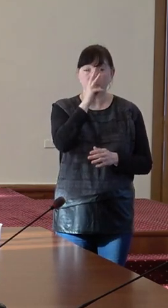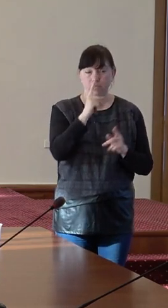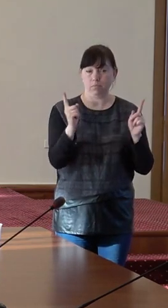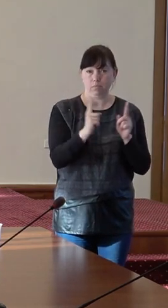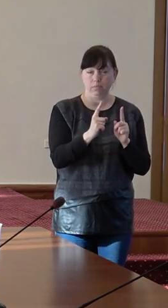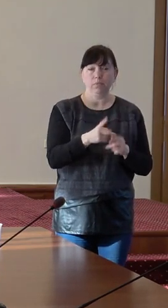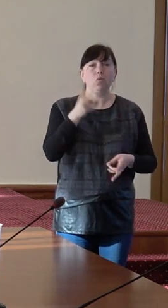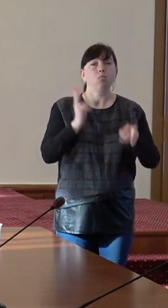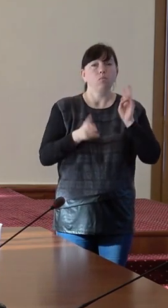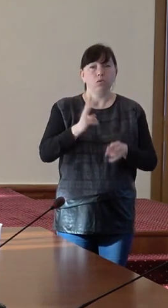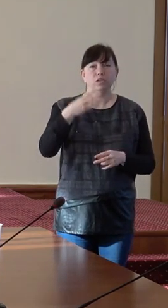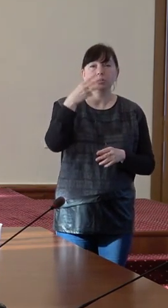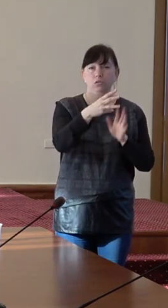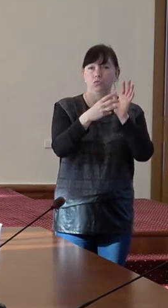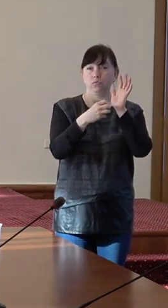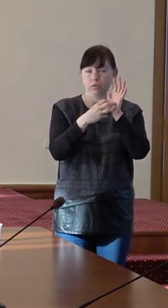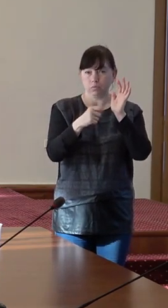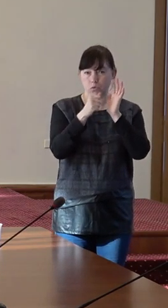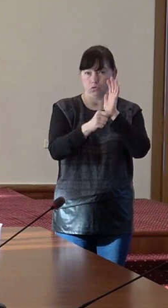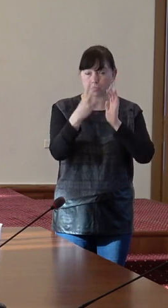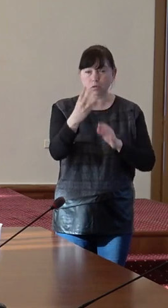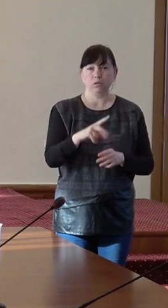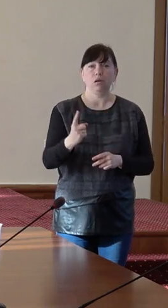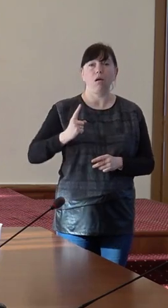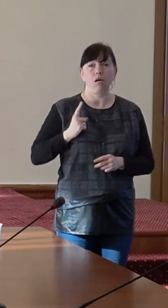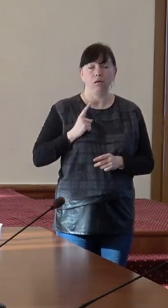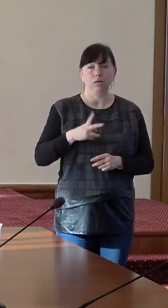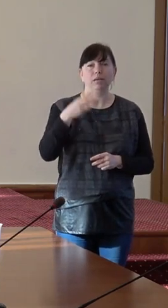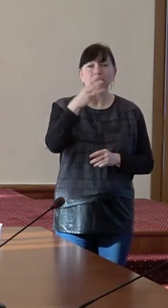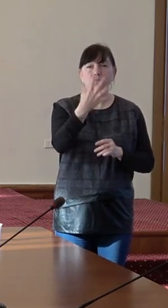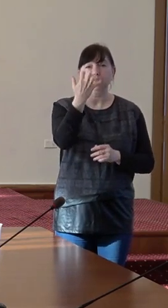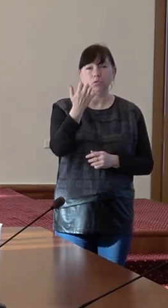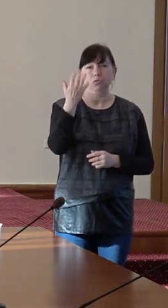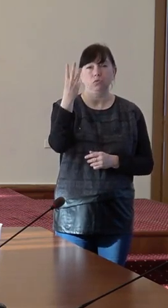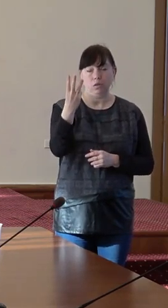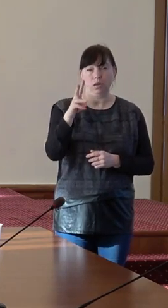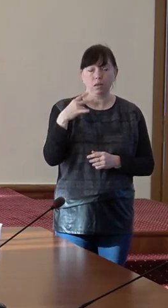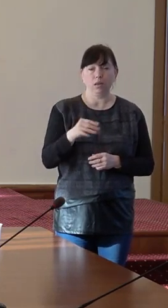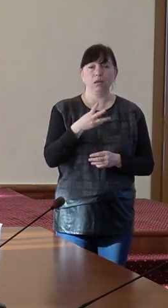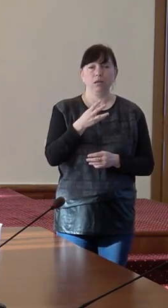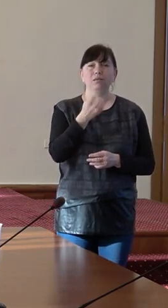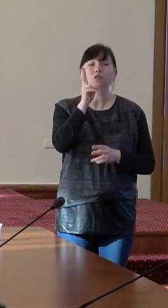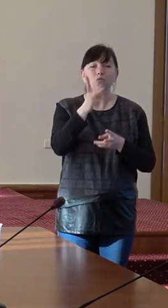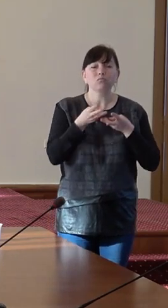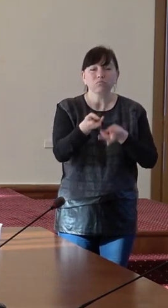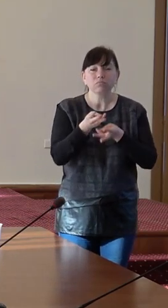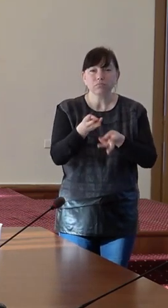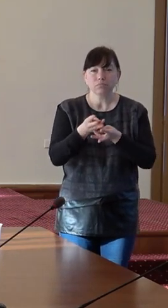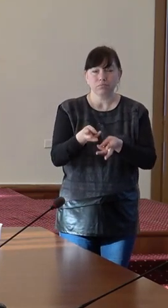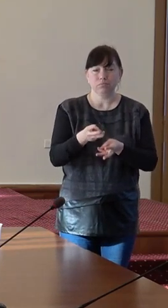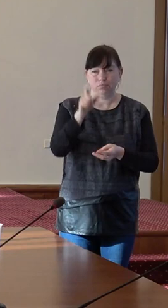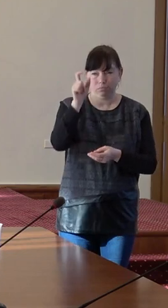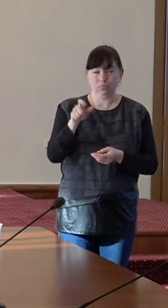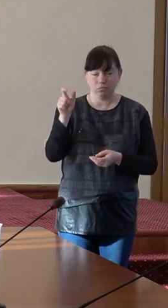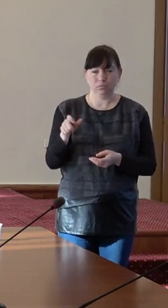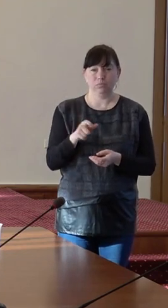bucătari 3.863 baznici 3.503 încălzire deci specialiști care asigură încălzirea